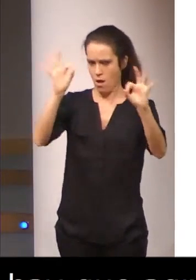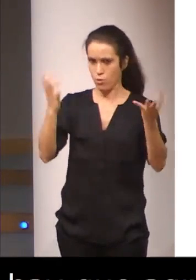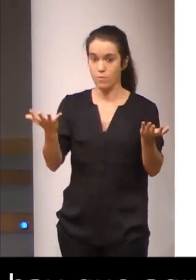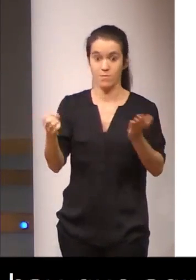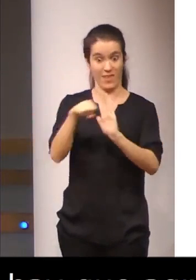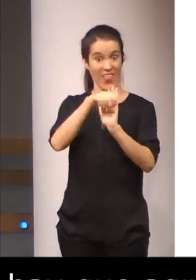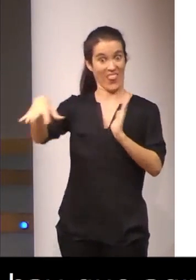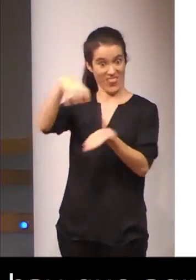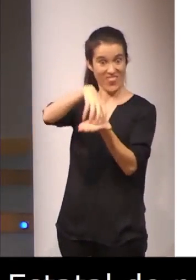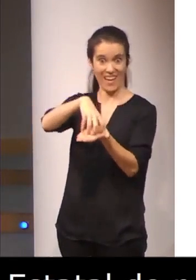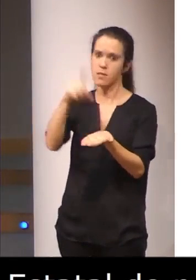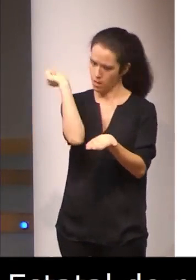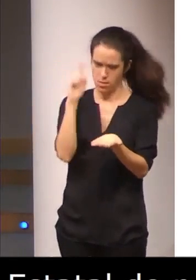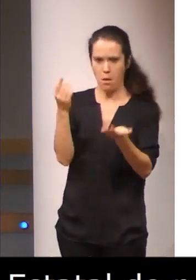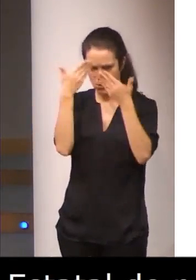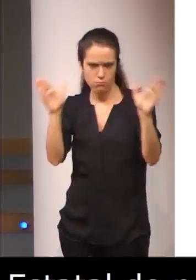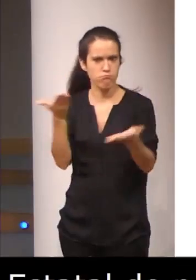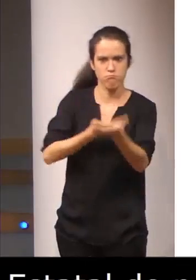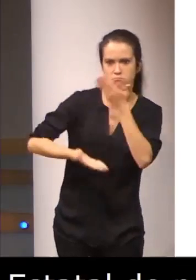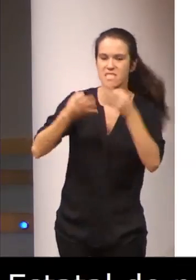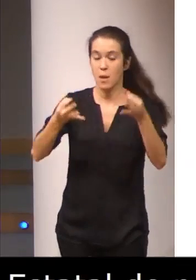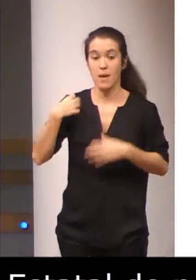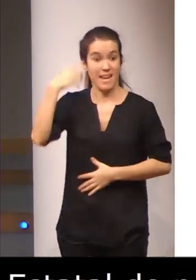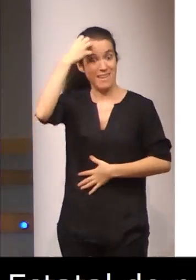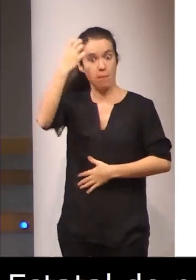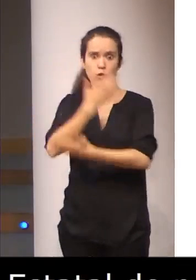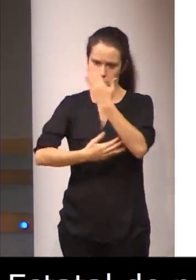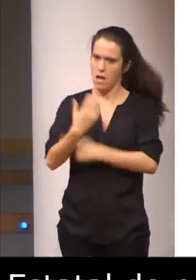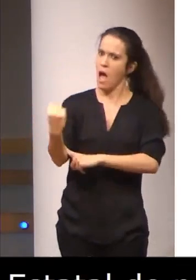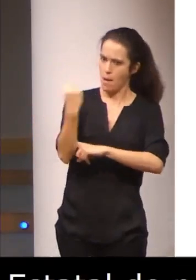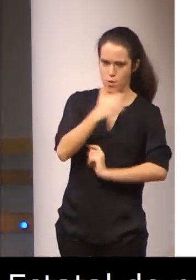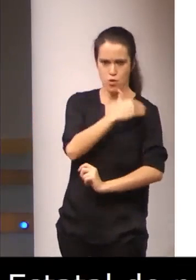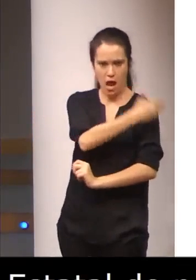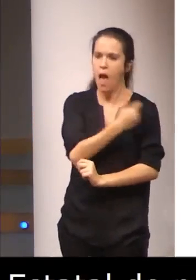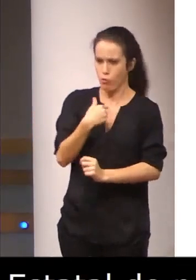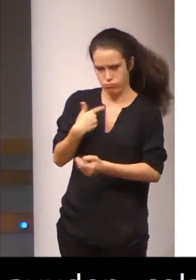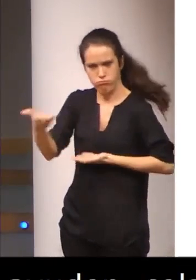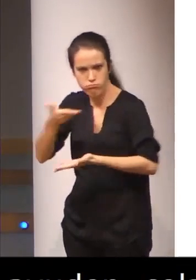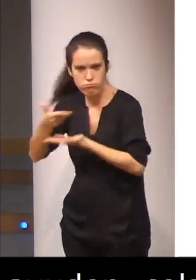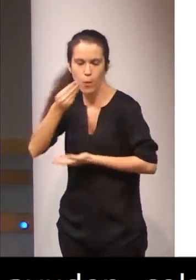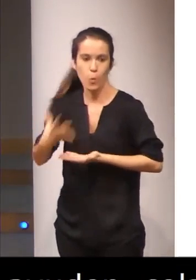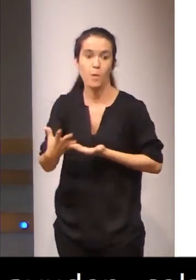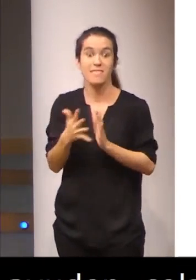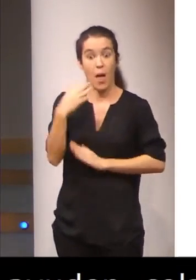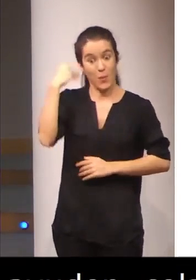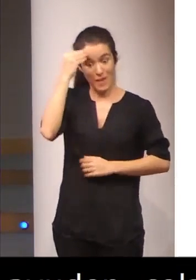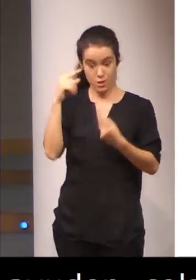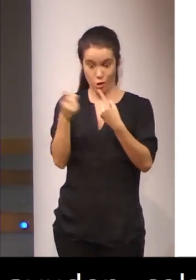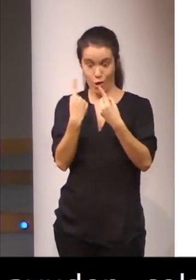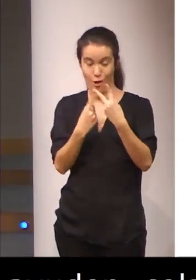de Lengua de Signos también lo haga, que el Real Patonato esté con nosotros, y nosotros con ellos, y esto creo que es una gran